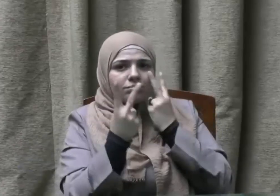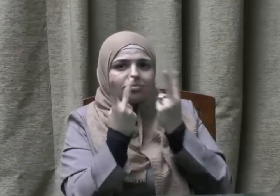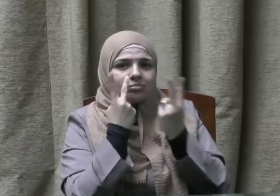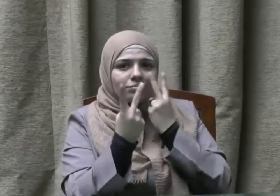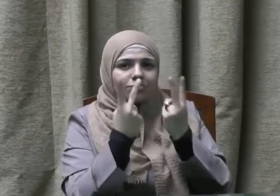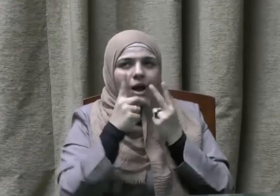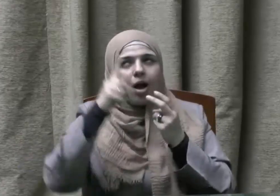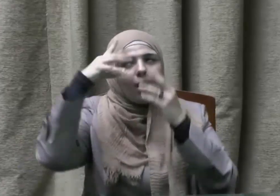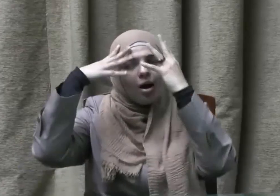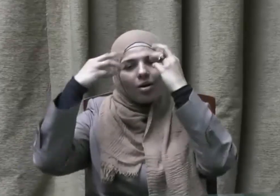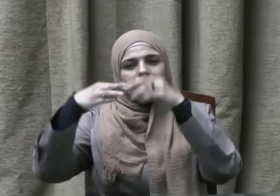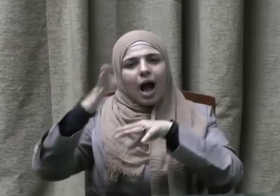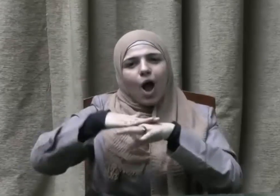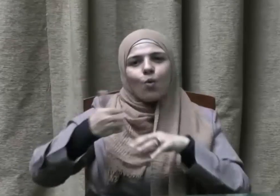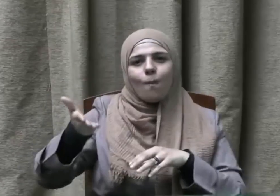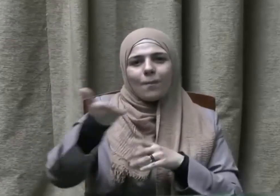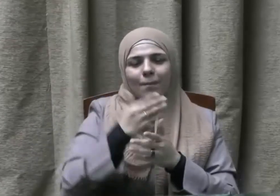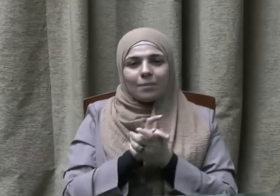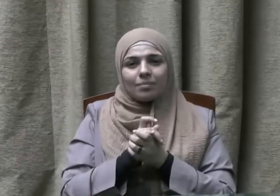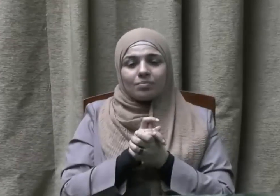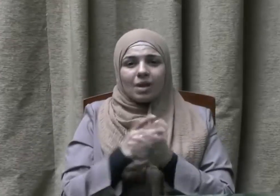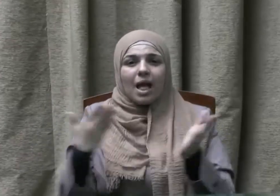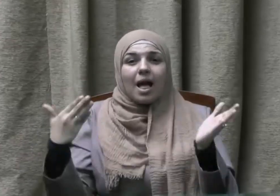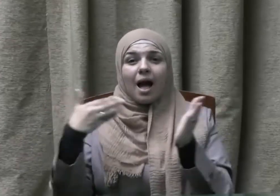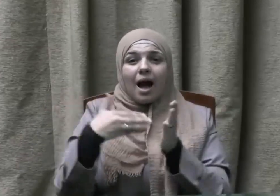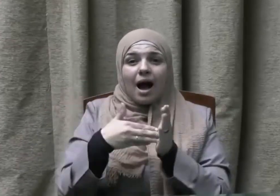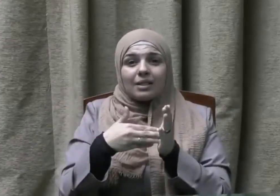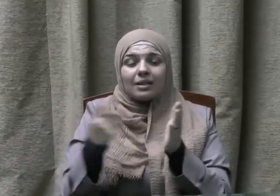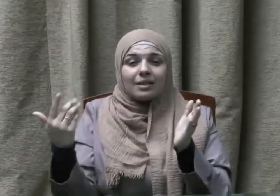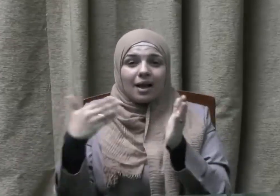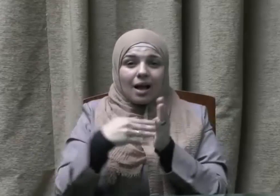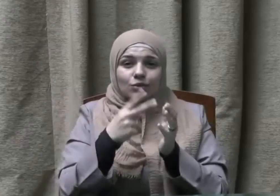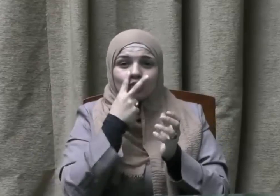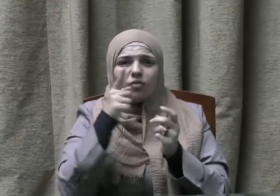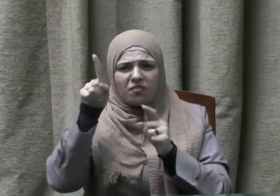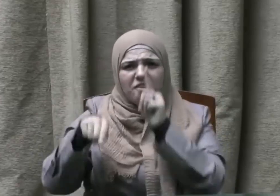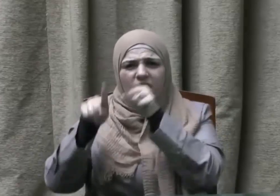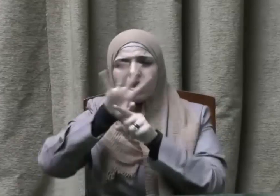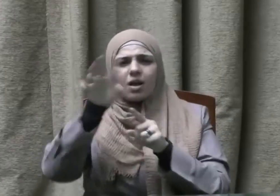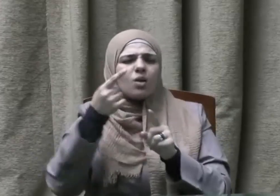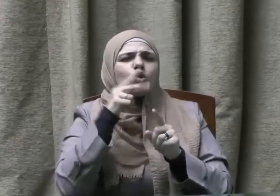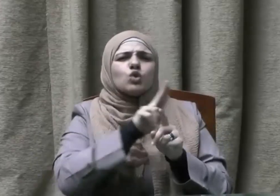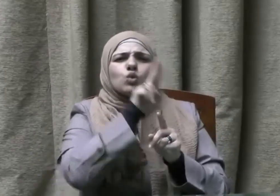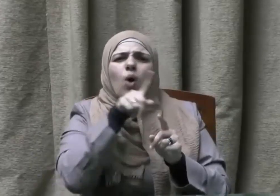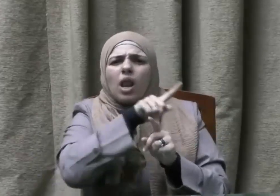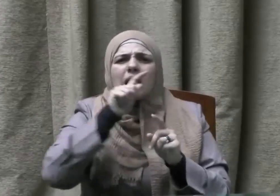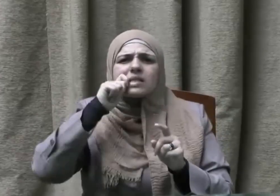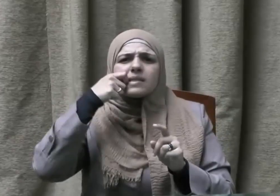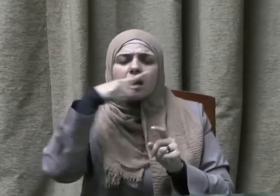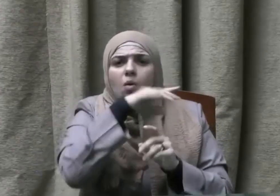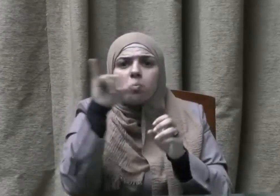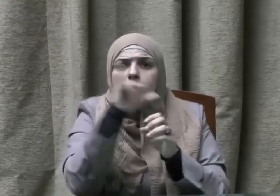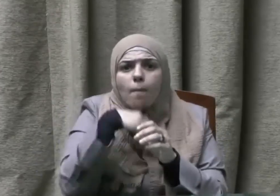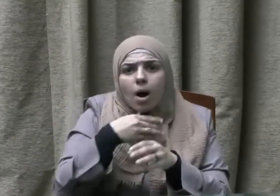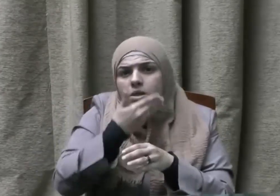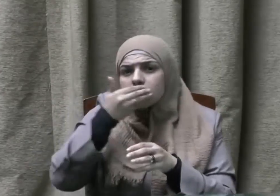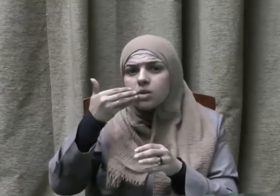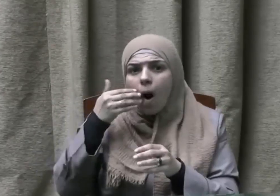شعبان كما اختص الله عز وجل شهر شعبان بليلة مباركة يطلع الله فيها على